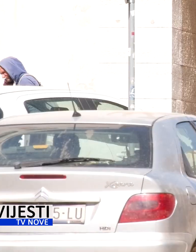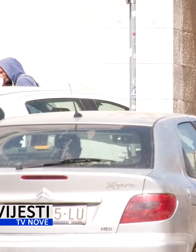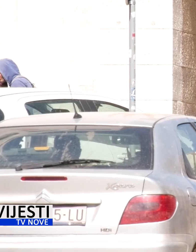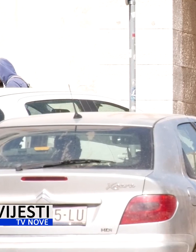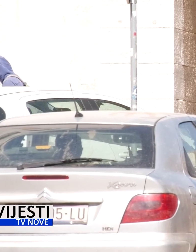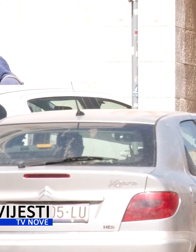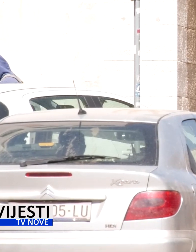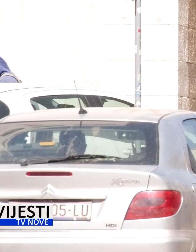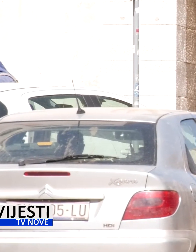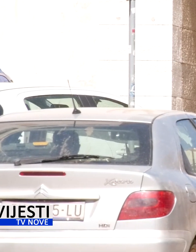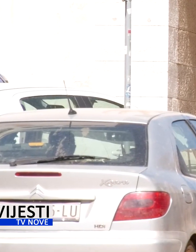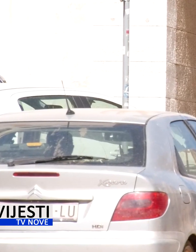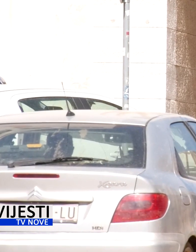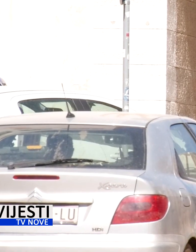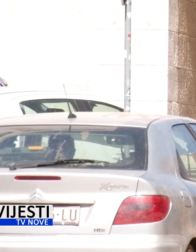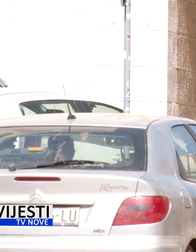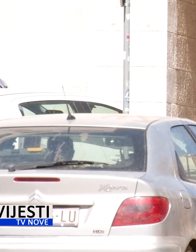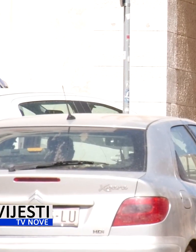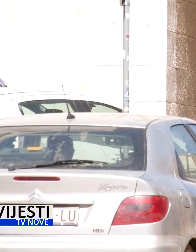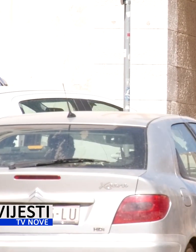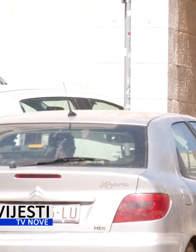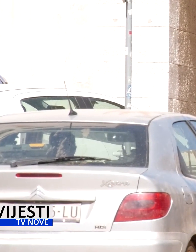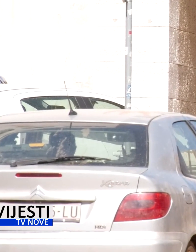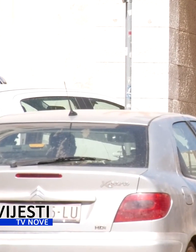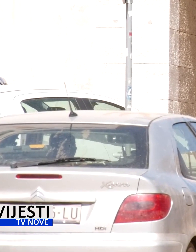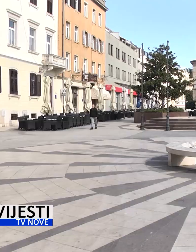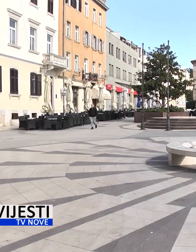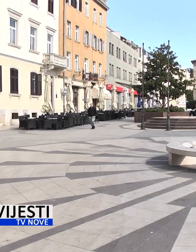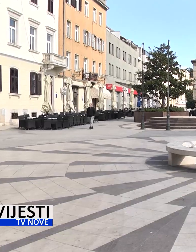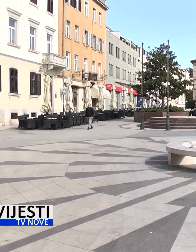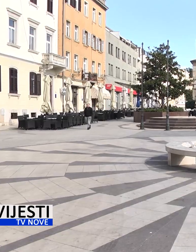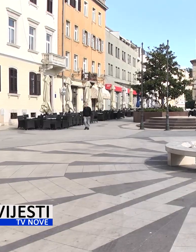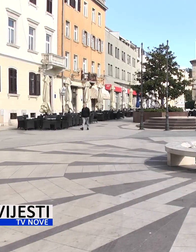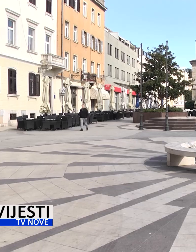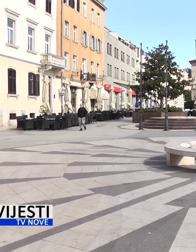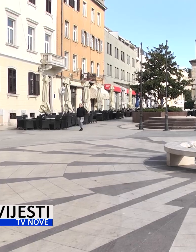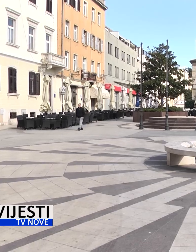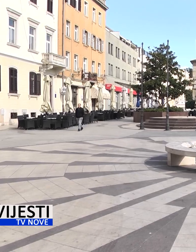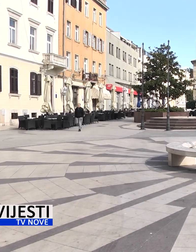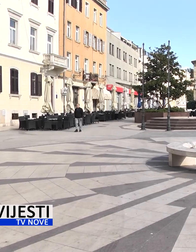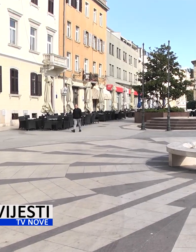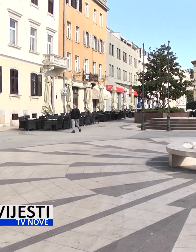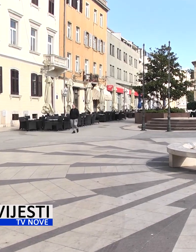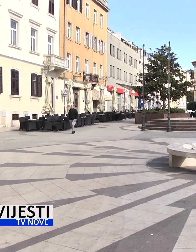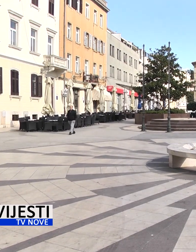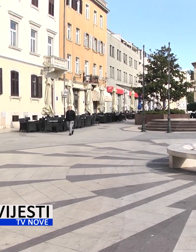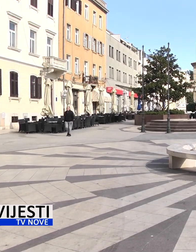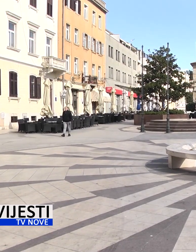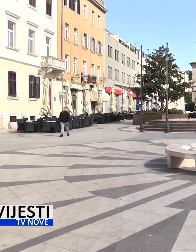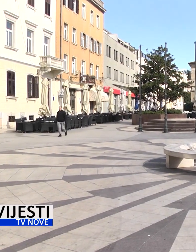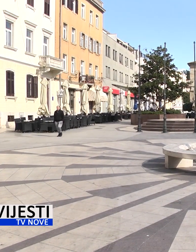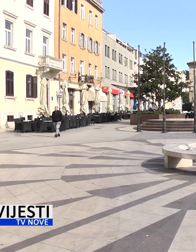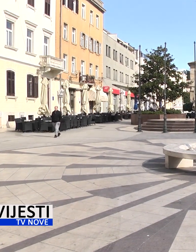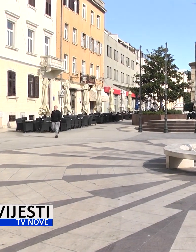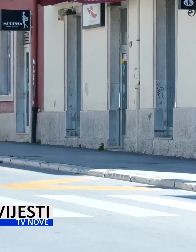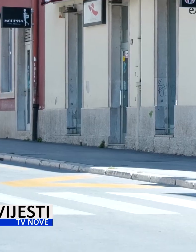krvi prikupljeno 46 doza, a nova će se održati idući četvrtak 9. travnja. I za kraj preporuka